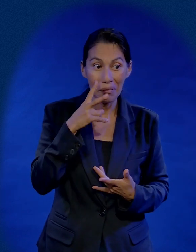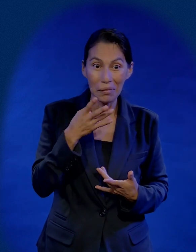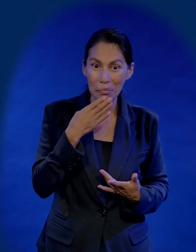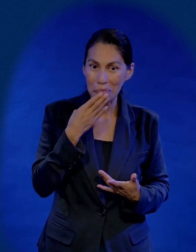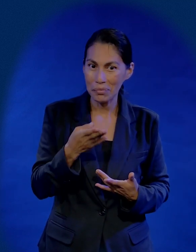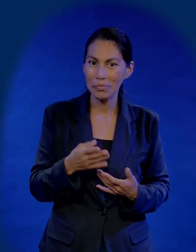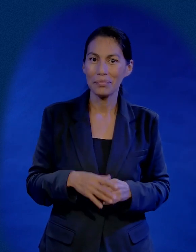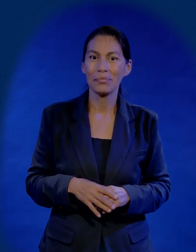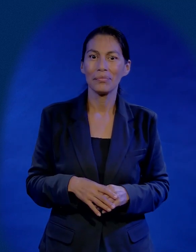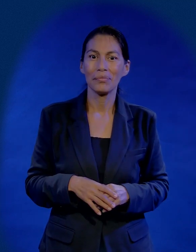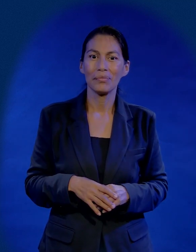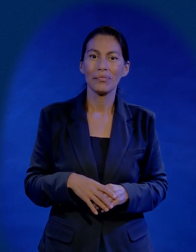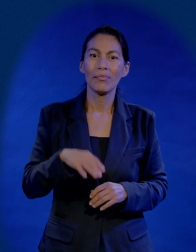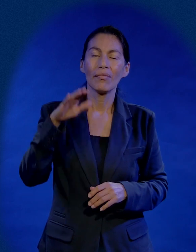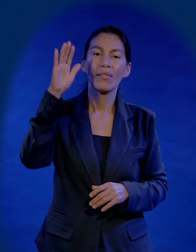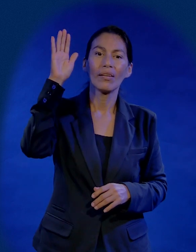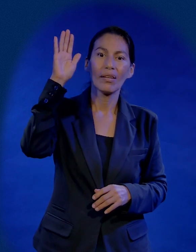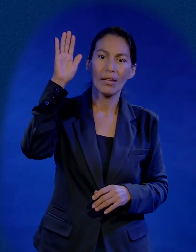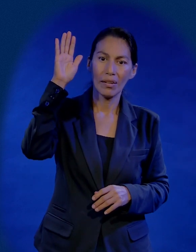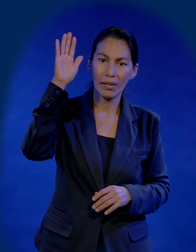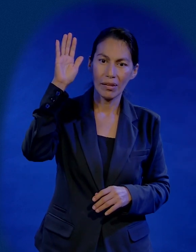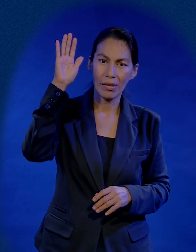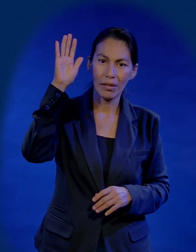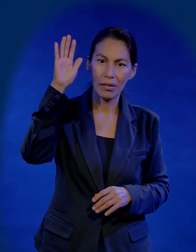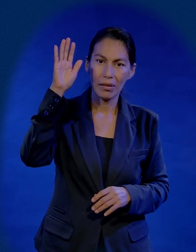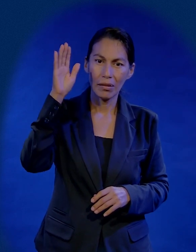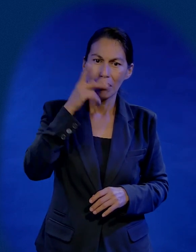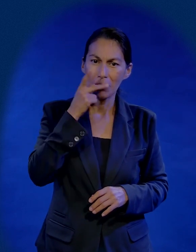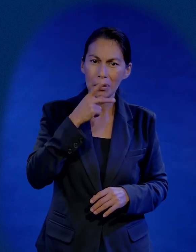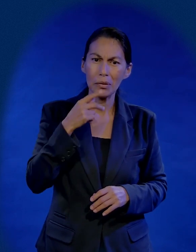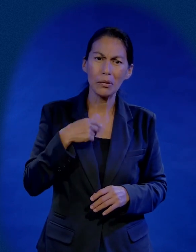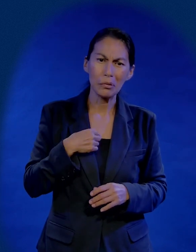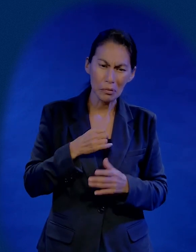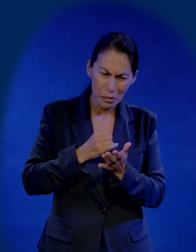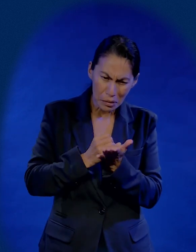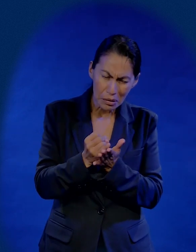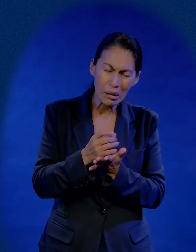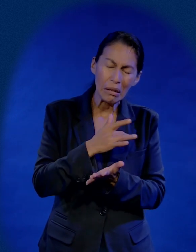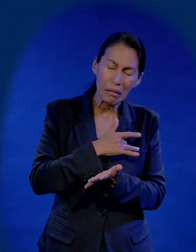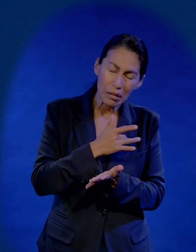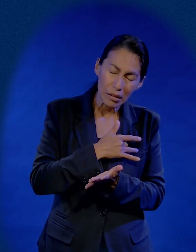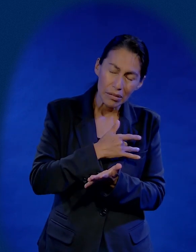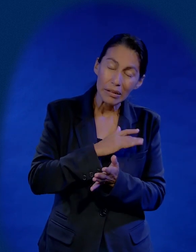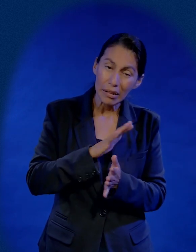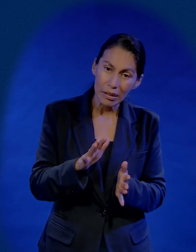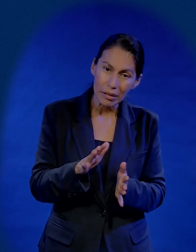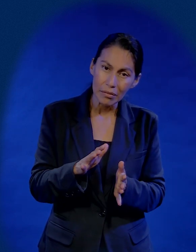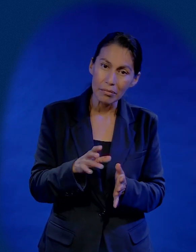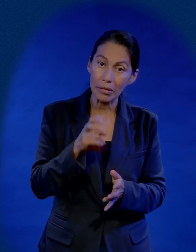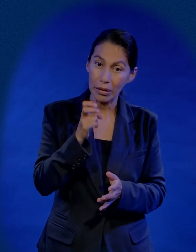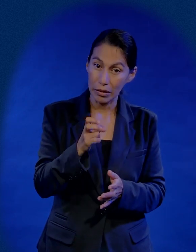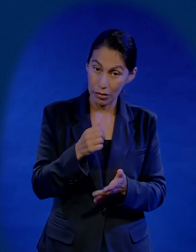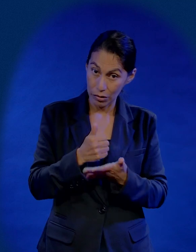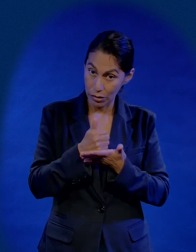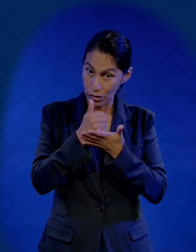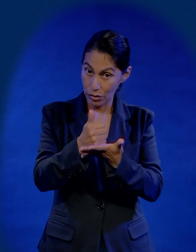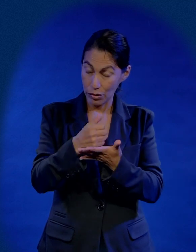ayúdenme ayúdenme porque de pronto hay mucha gente levanta tu mano pastor pero por qué si ya tomé mi decisión aquí